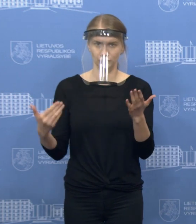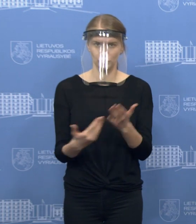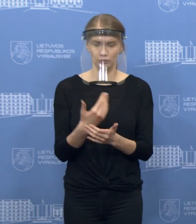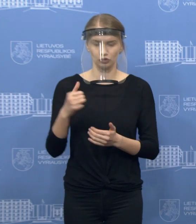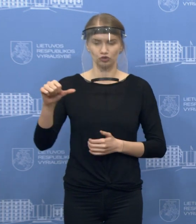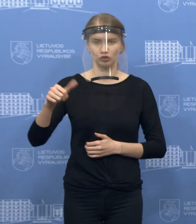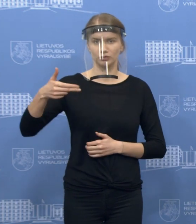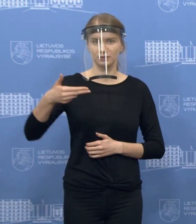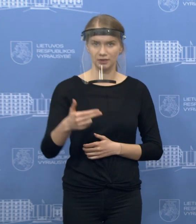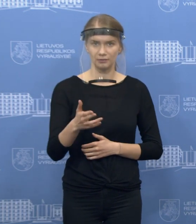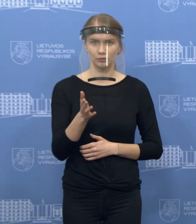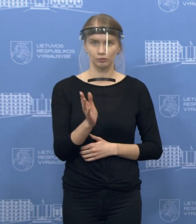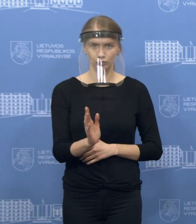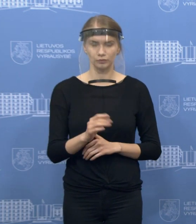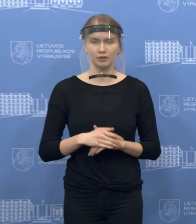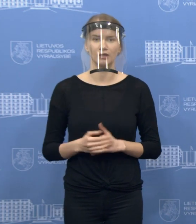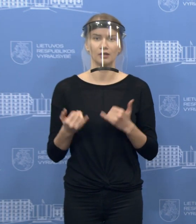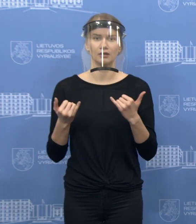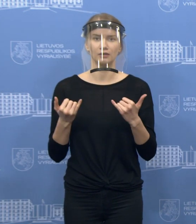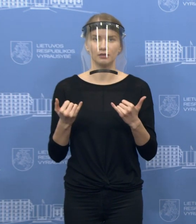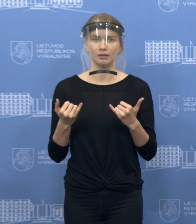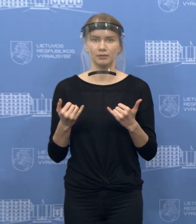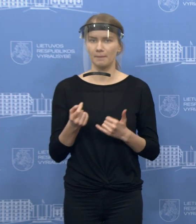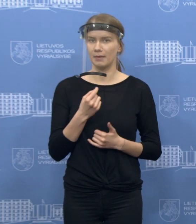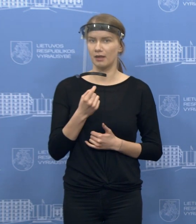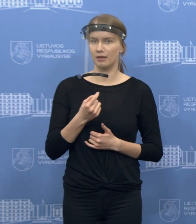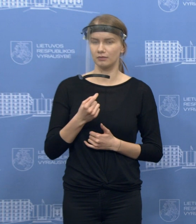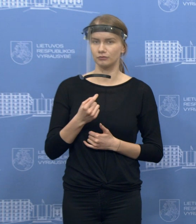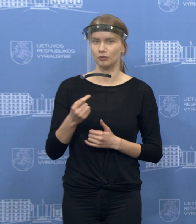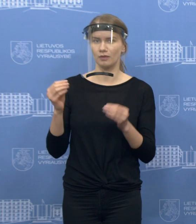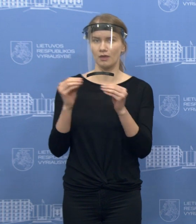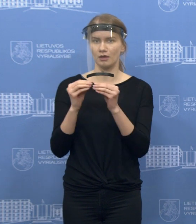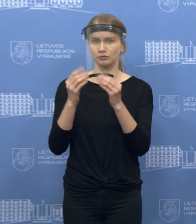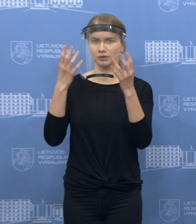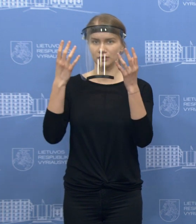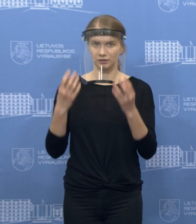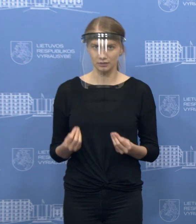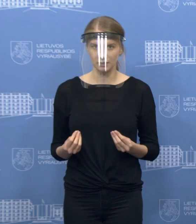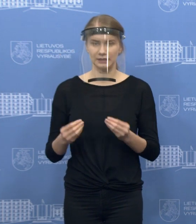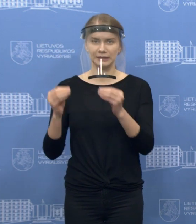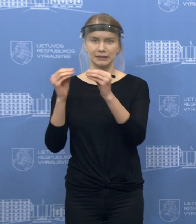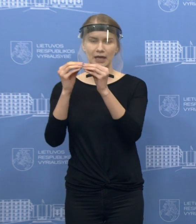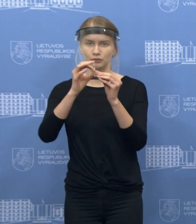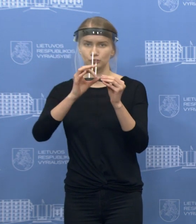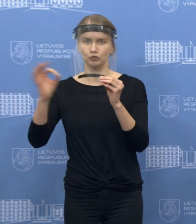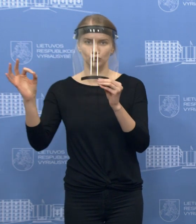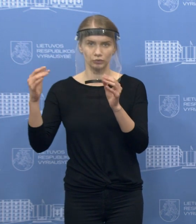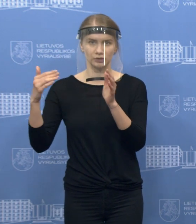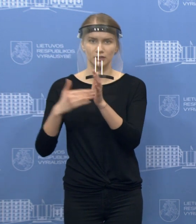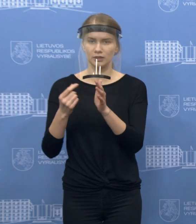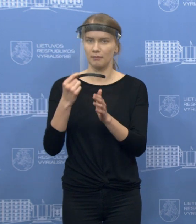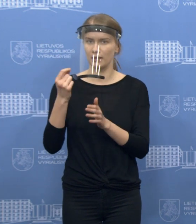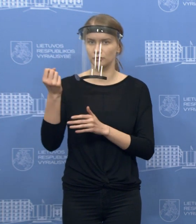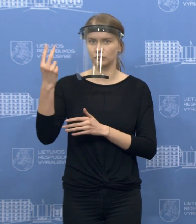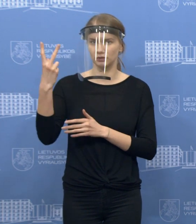savaitgalį nuo šių metų balandžio 10 d. 20 valandos iki balandžio 13 d.